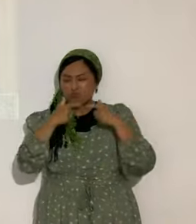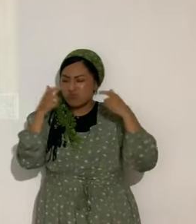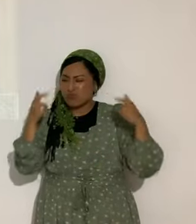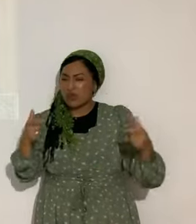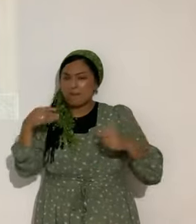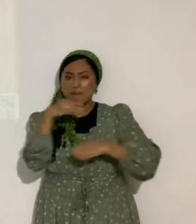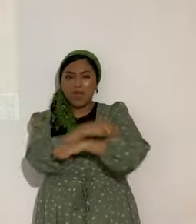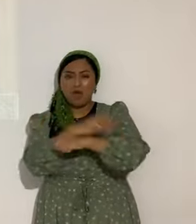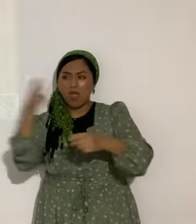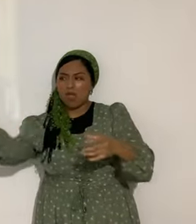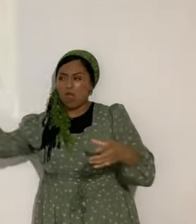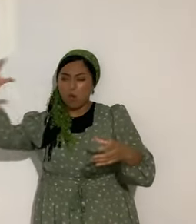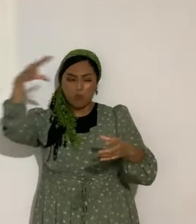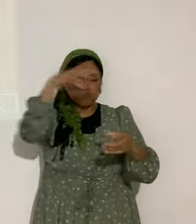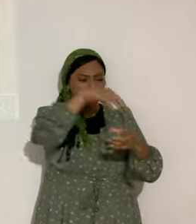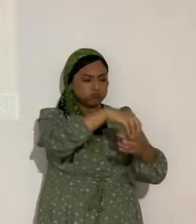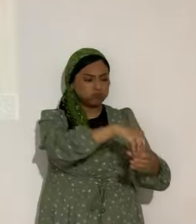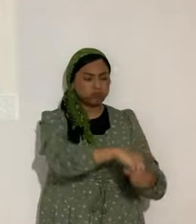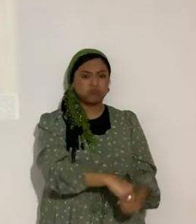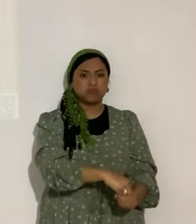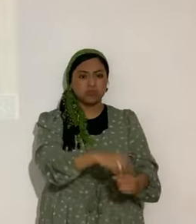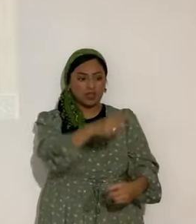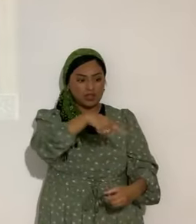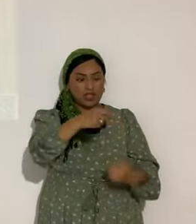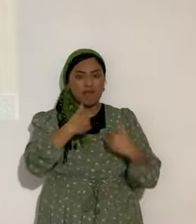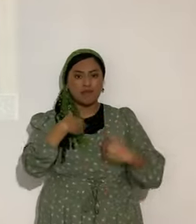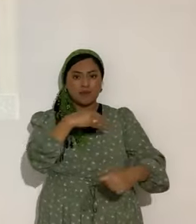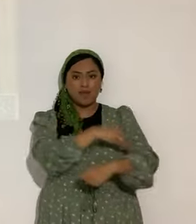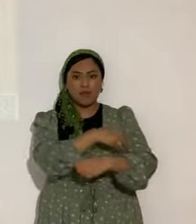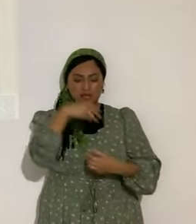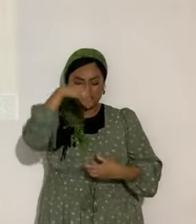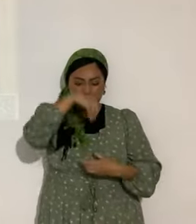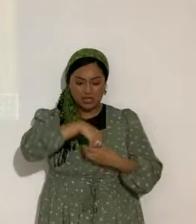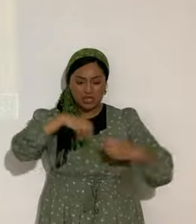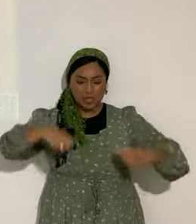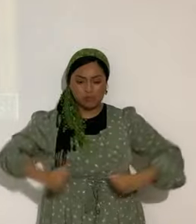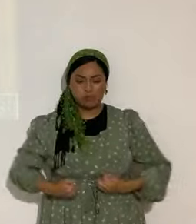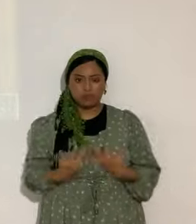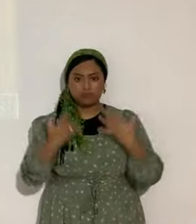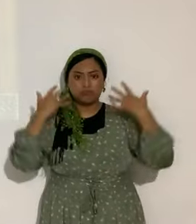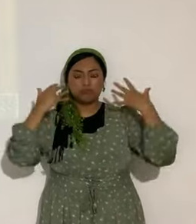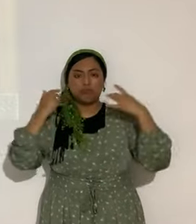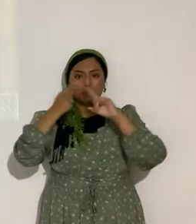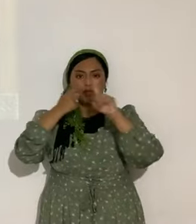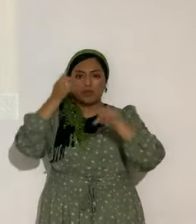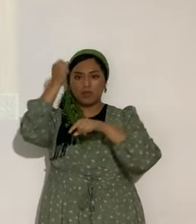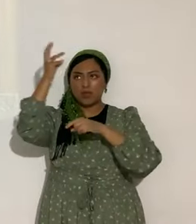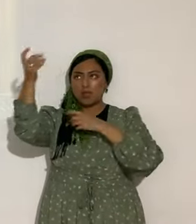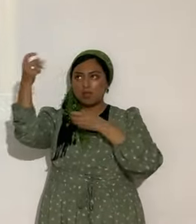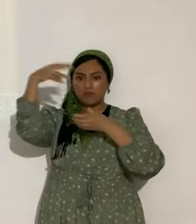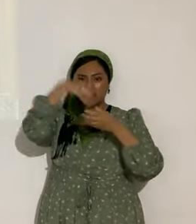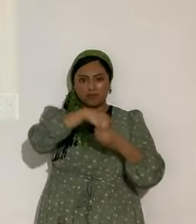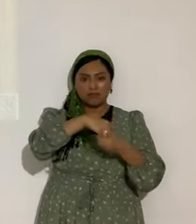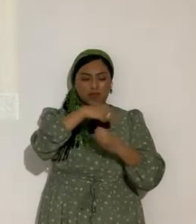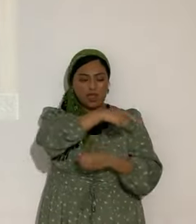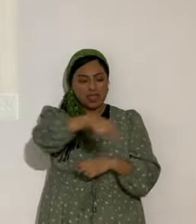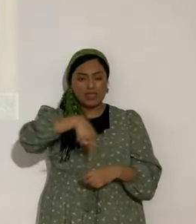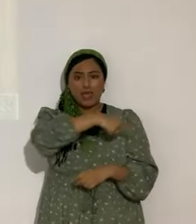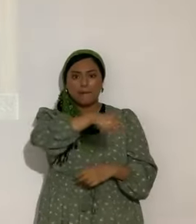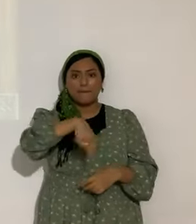Por ese poder interior que ellos tuvieron de Yahshua en ellos. Por lo tanto.